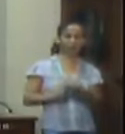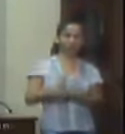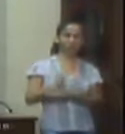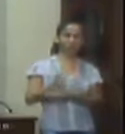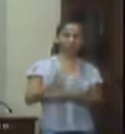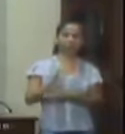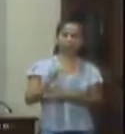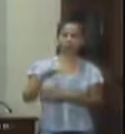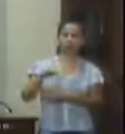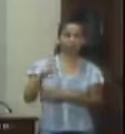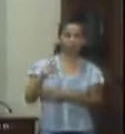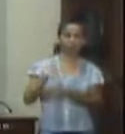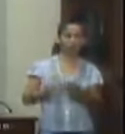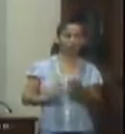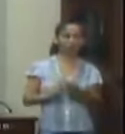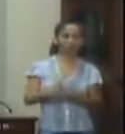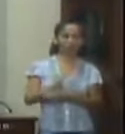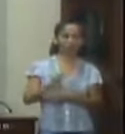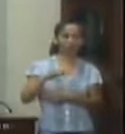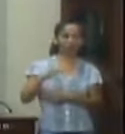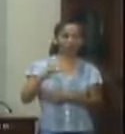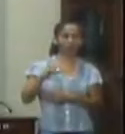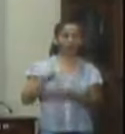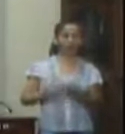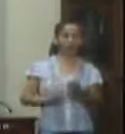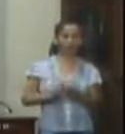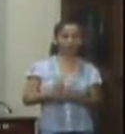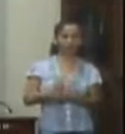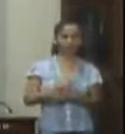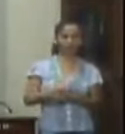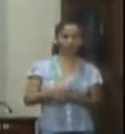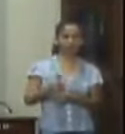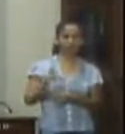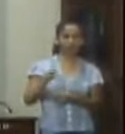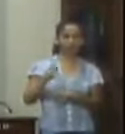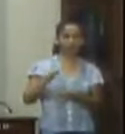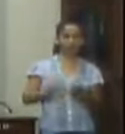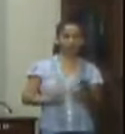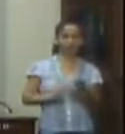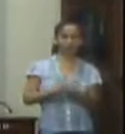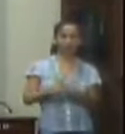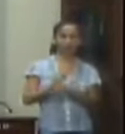rafael sal sal